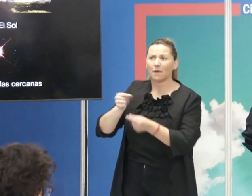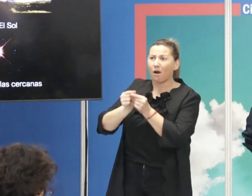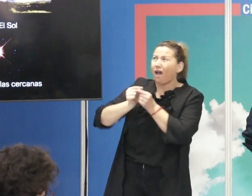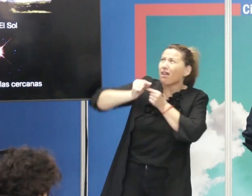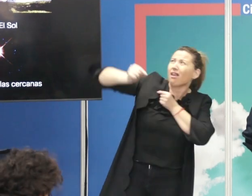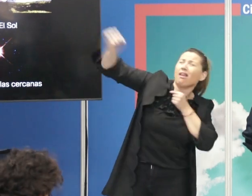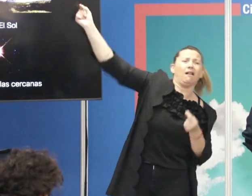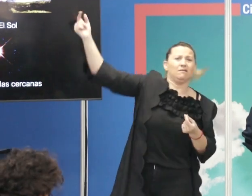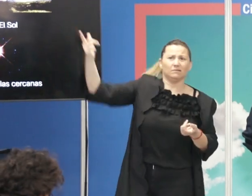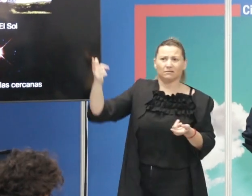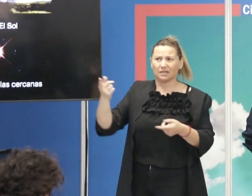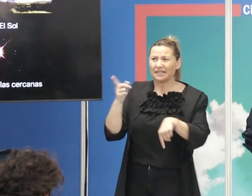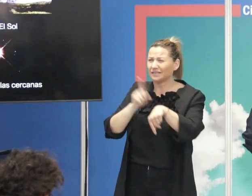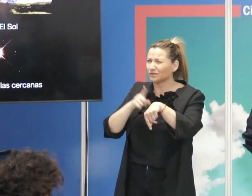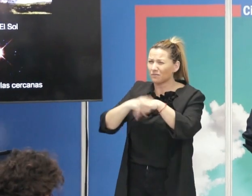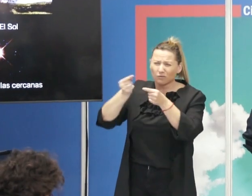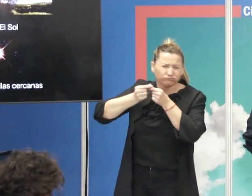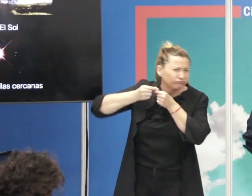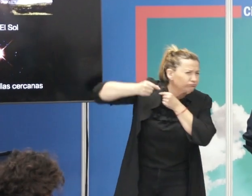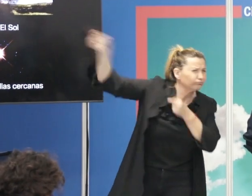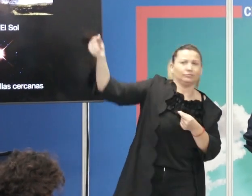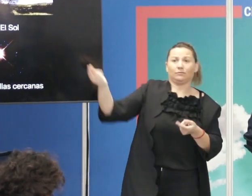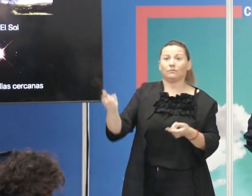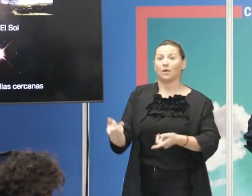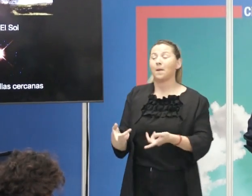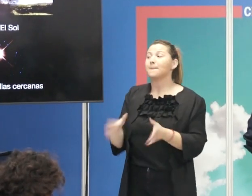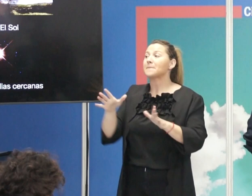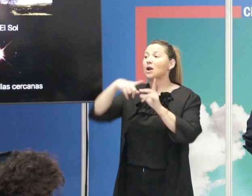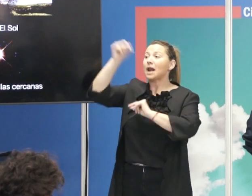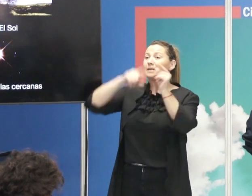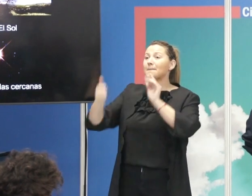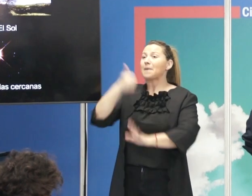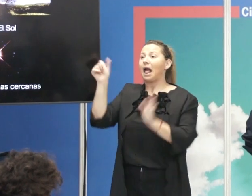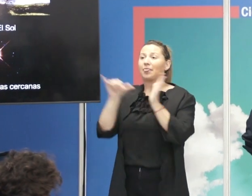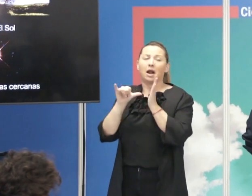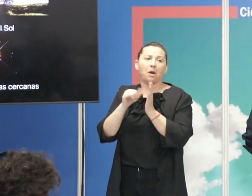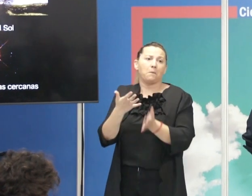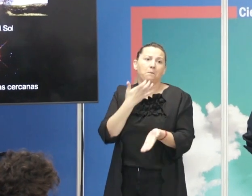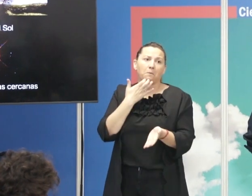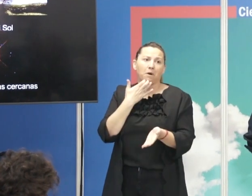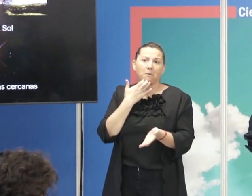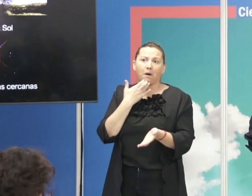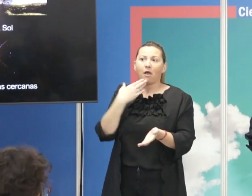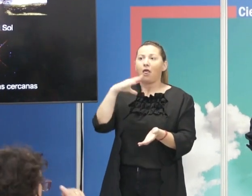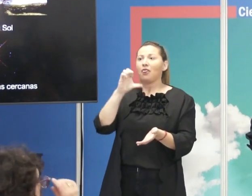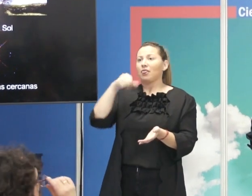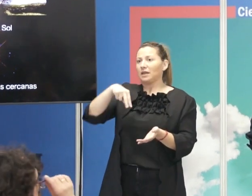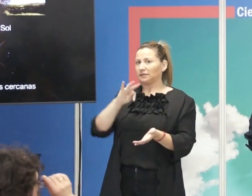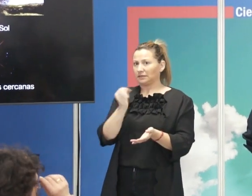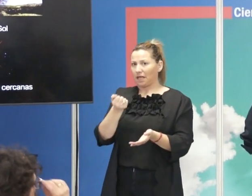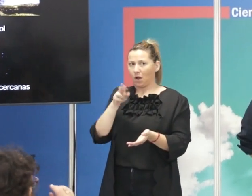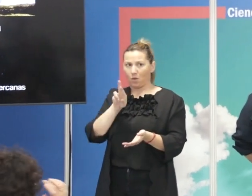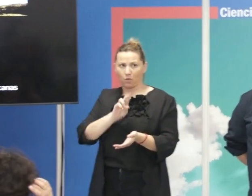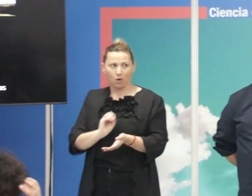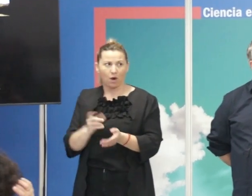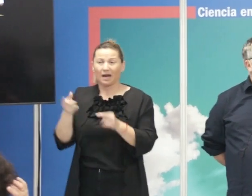distancia que es un tiempo enorme. De igual manera, las estrellas más cercanas, por ejemplo, próxima a Centauri, está a unos 4 años luz, lo que